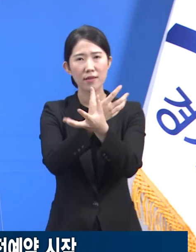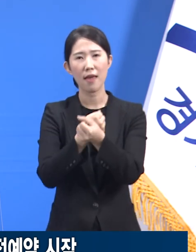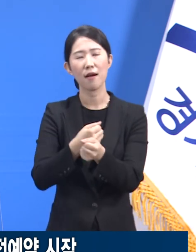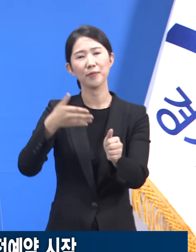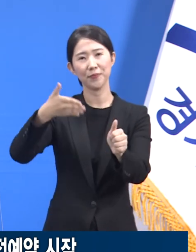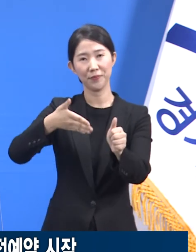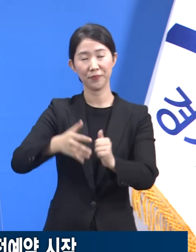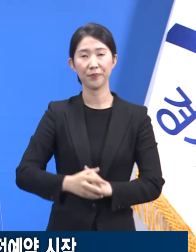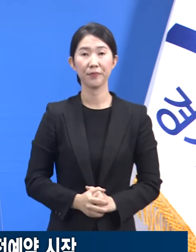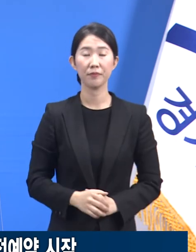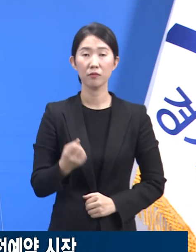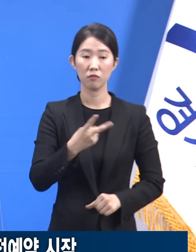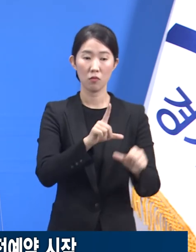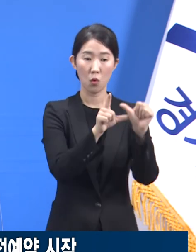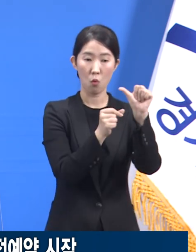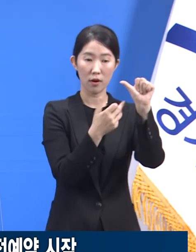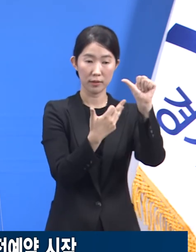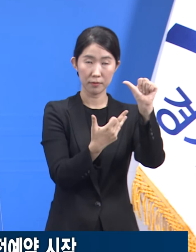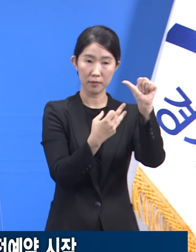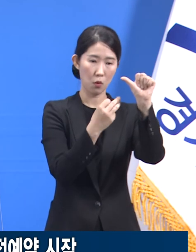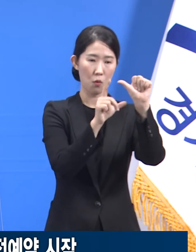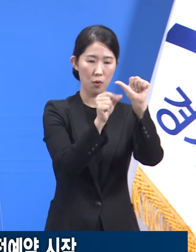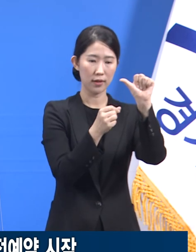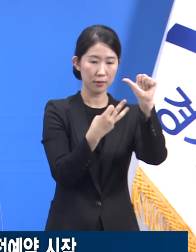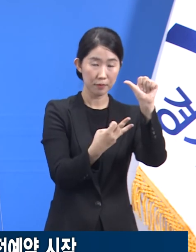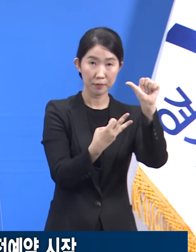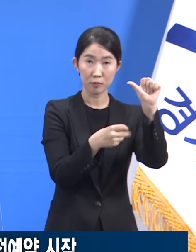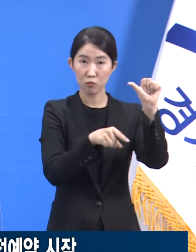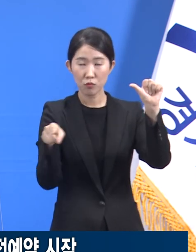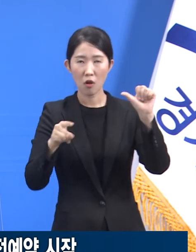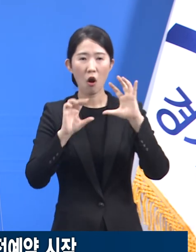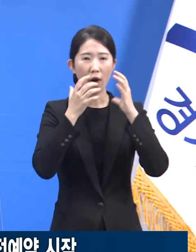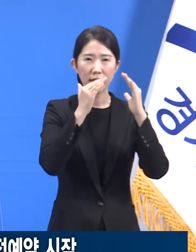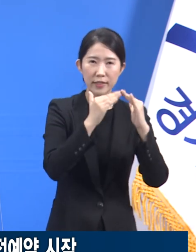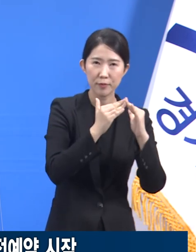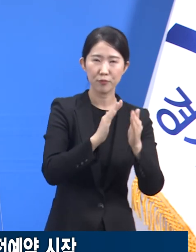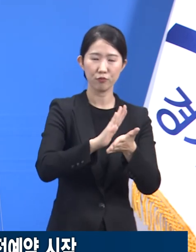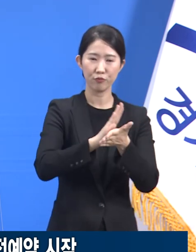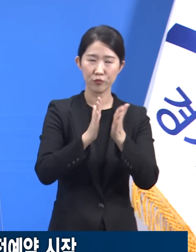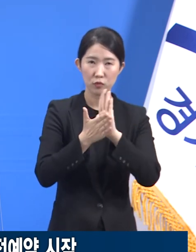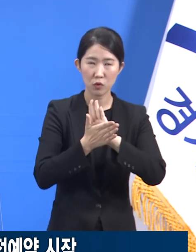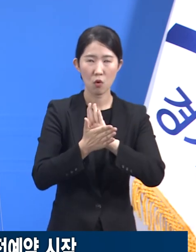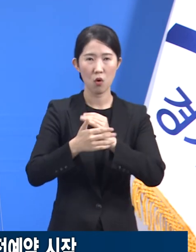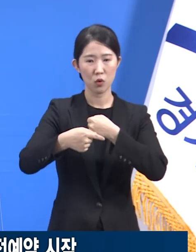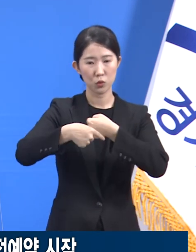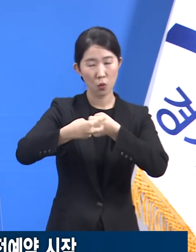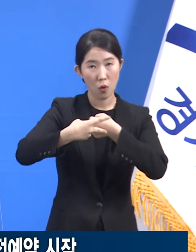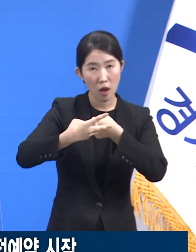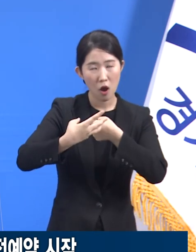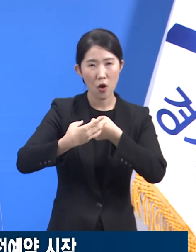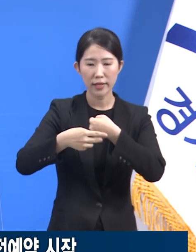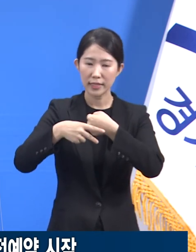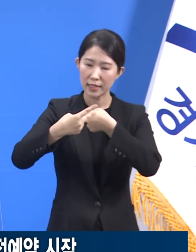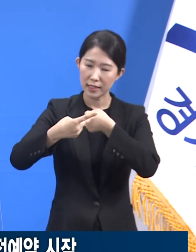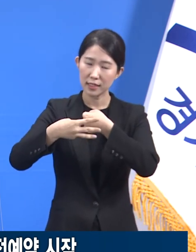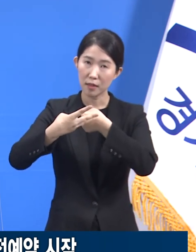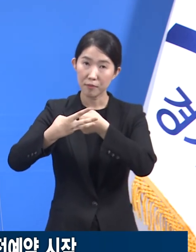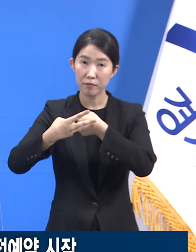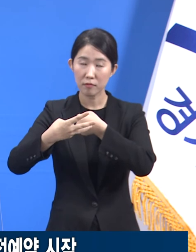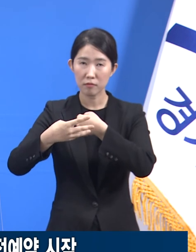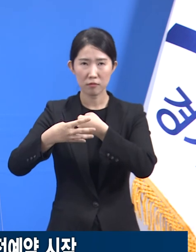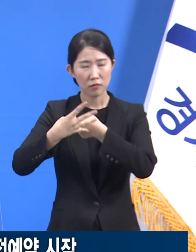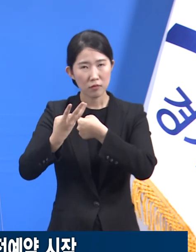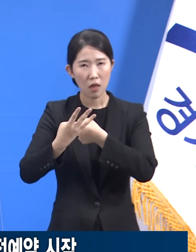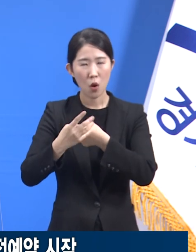또한 5월 13일부터는 어린이집, 유치원, 초등학교 저학년 교사들까지 접종 예약 대상이